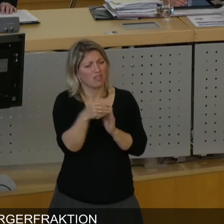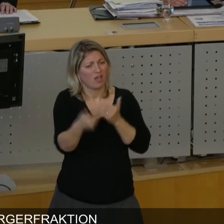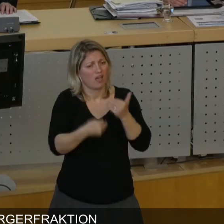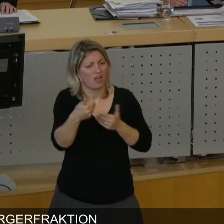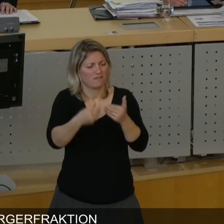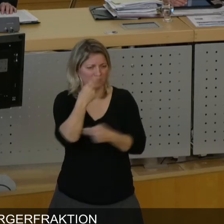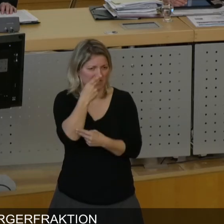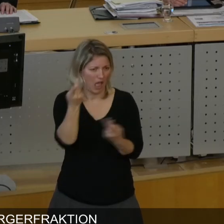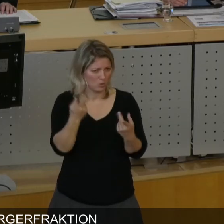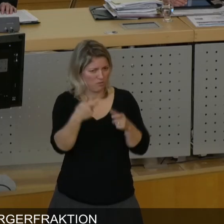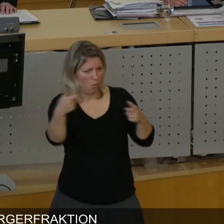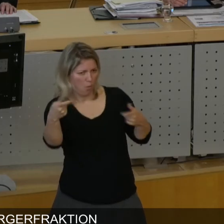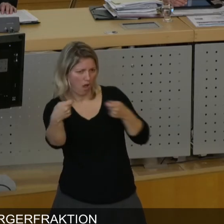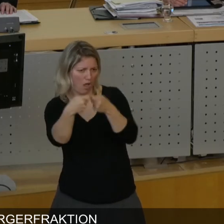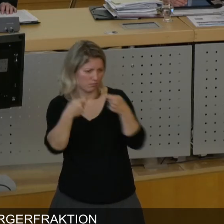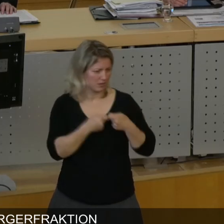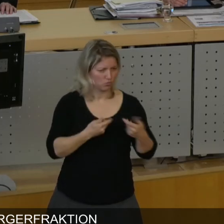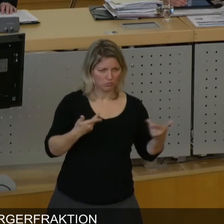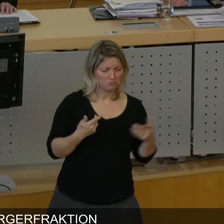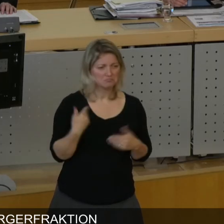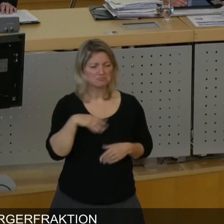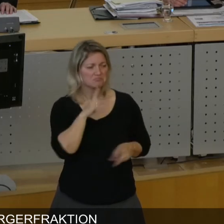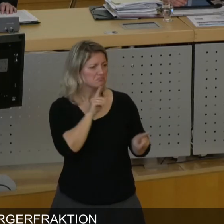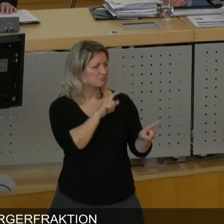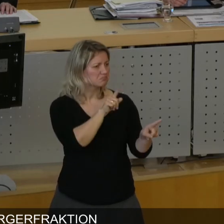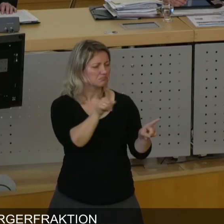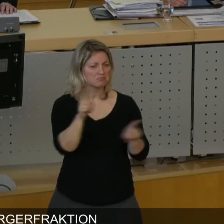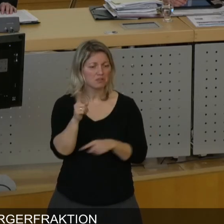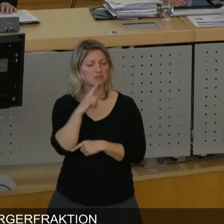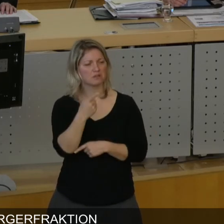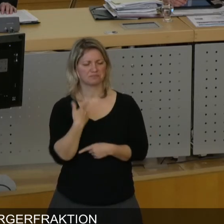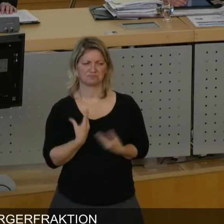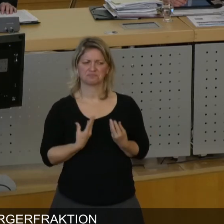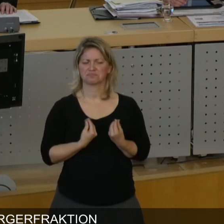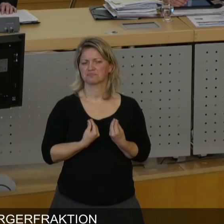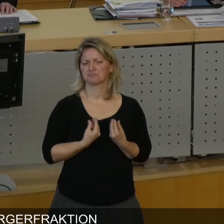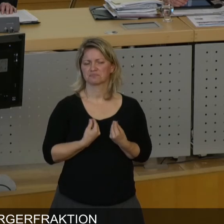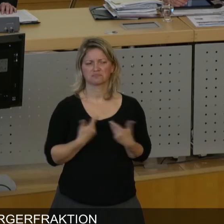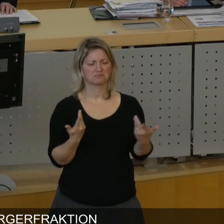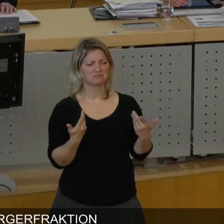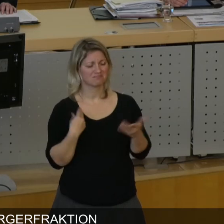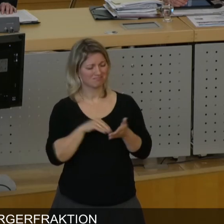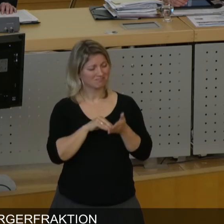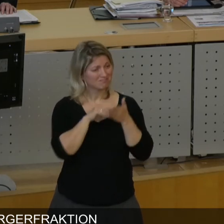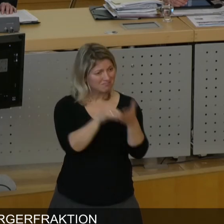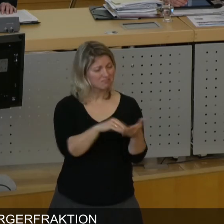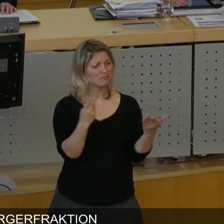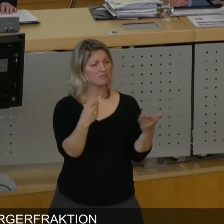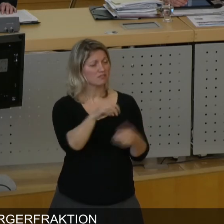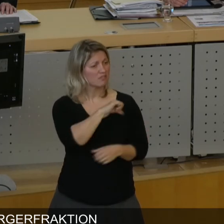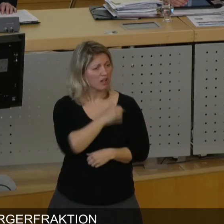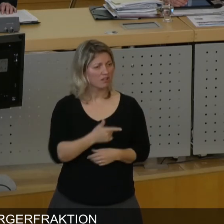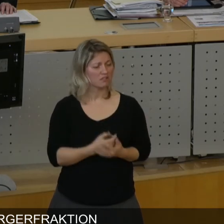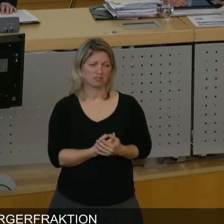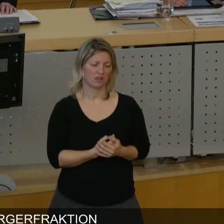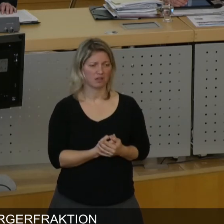Ich habe mit einigen gesprochen und es war keiner dabei, der gesagt hat, ich habe das Gefühl, dass mein Schreiben irgendwo etwas bewirkt haben. Alle waren der Meinung,